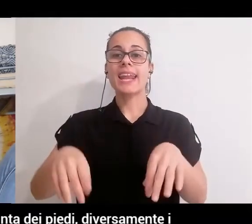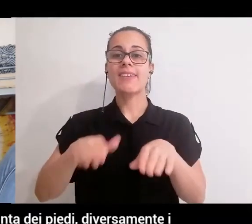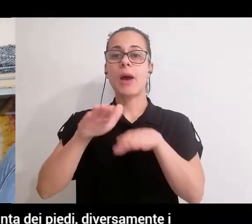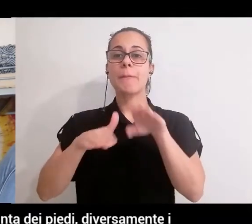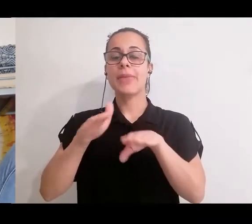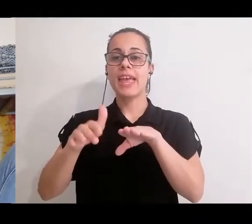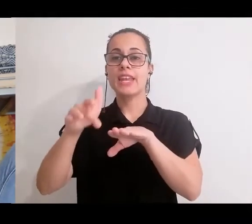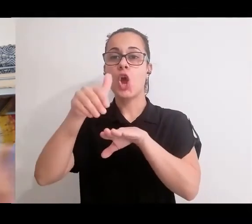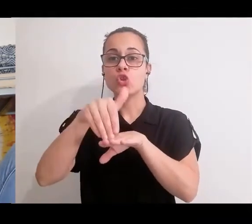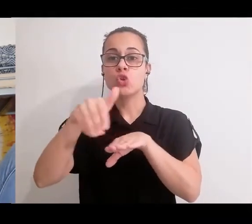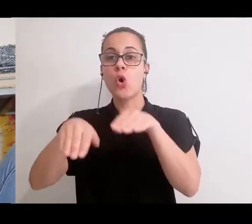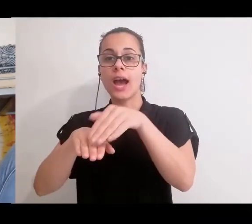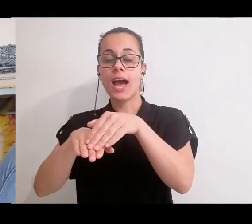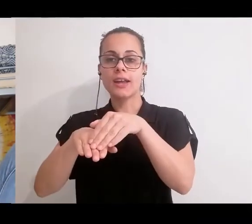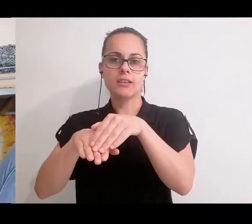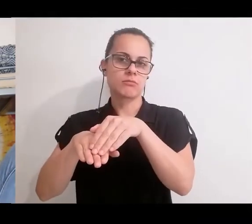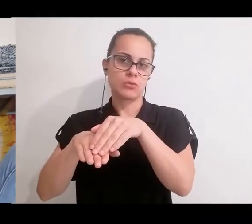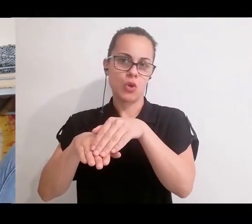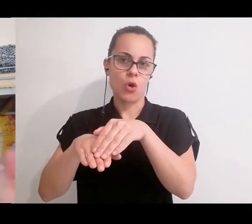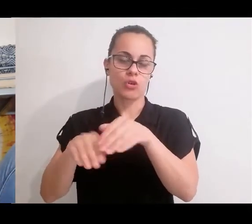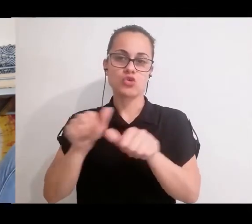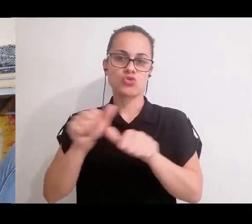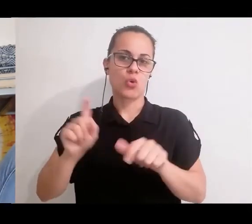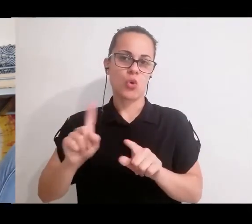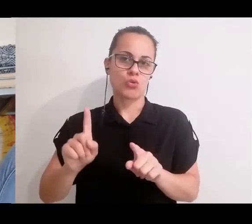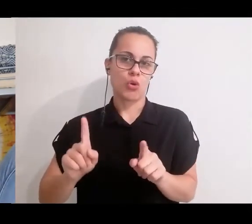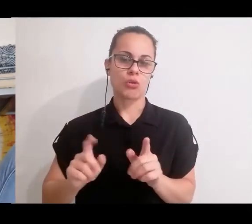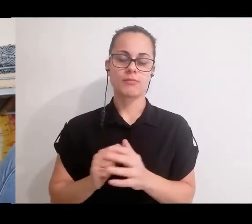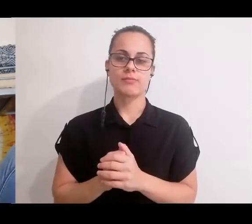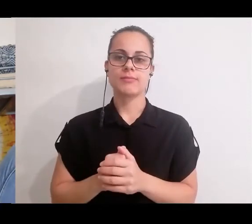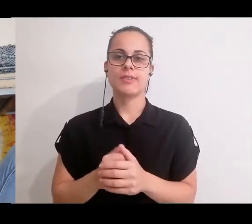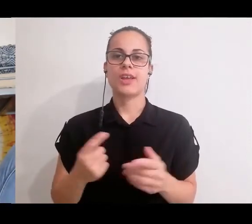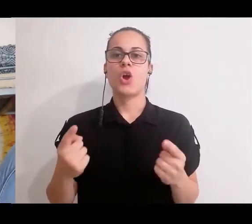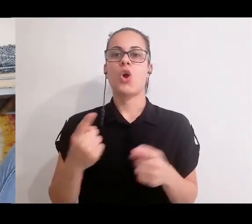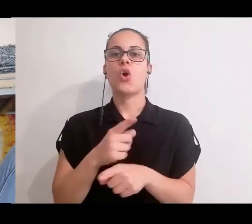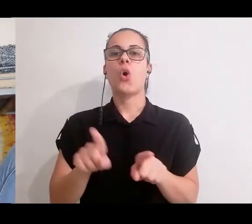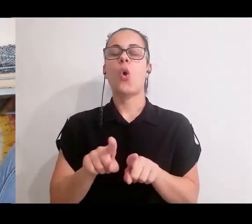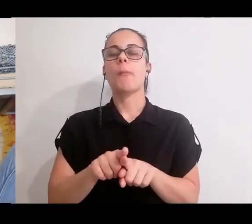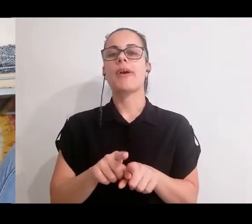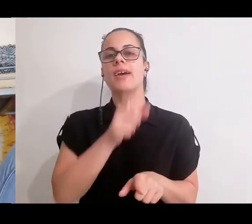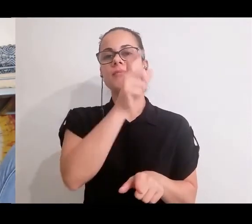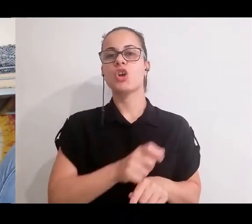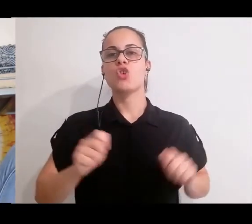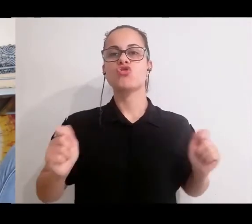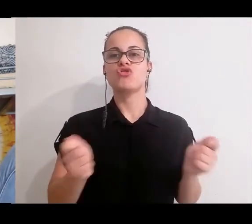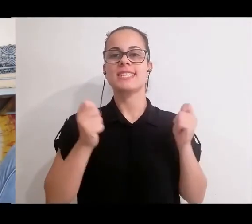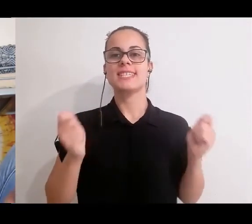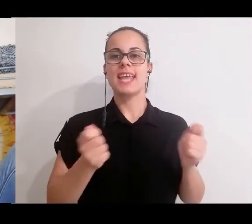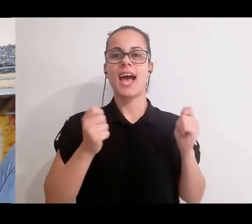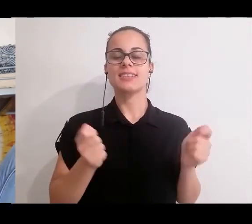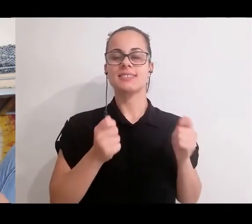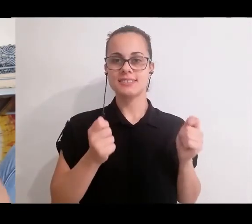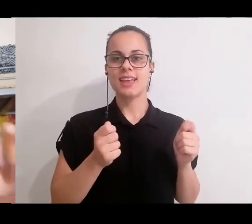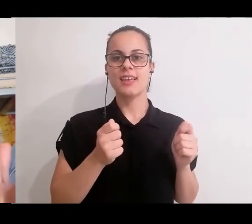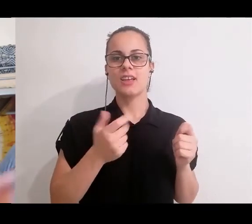diversamente i grandi acrobati o le ginnaste saprebbero cosa